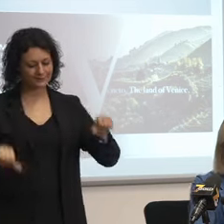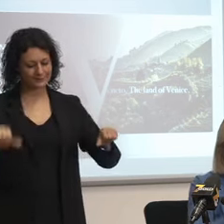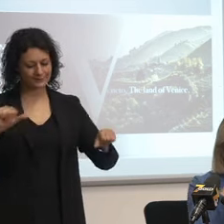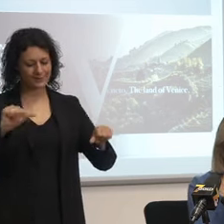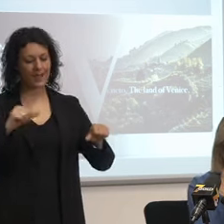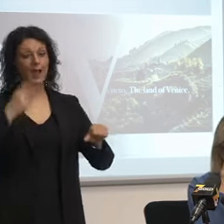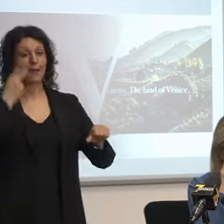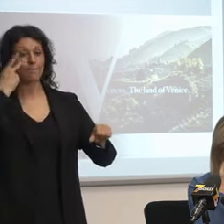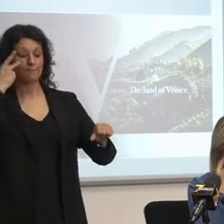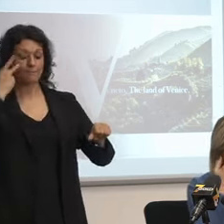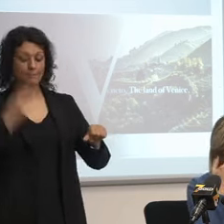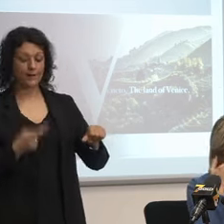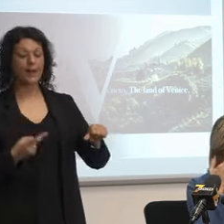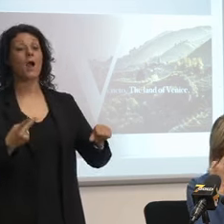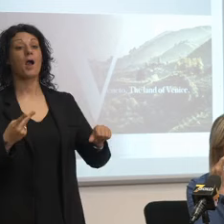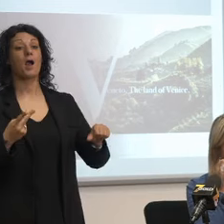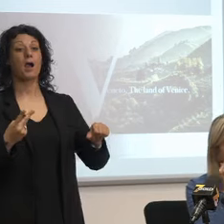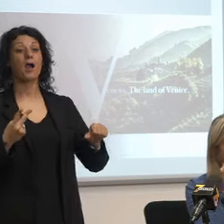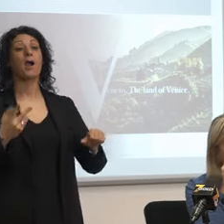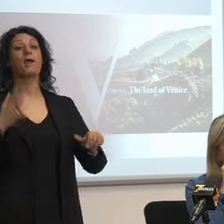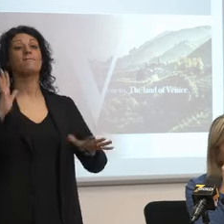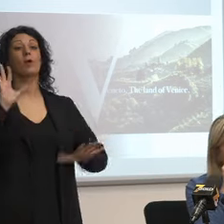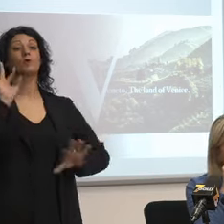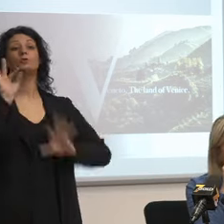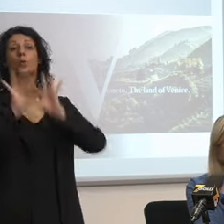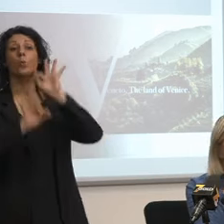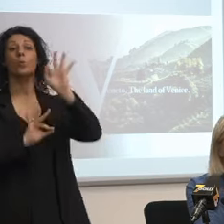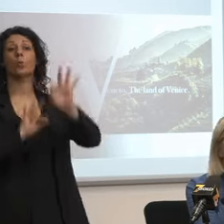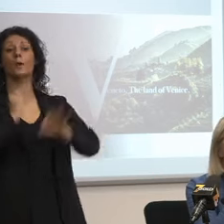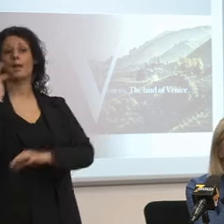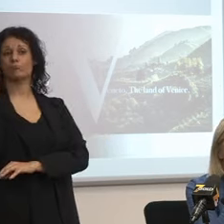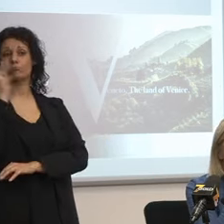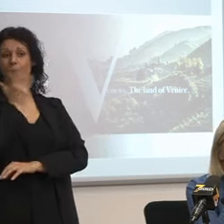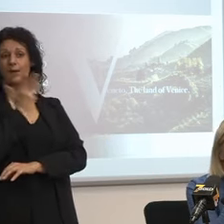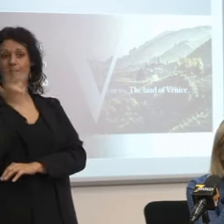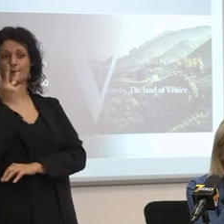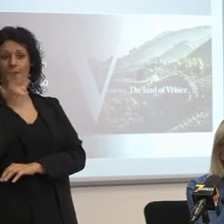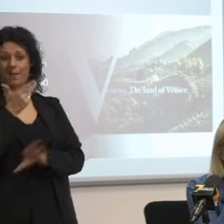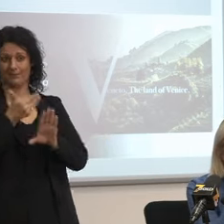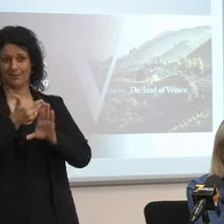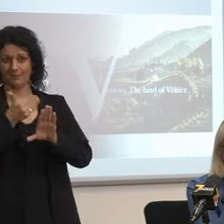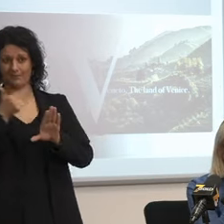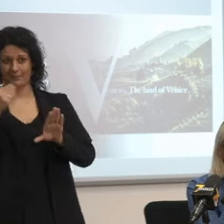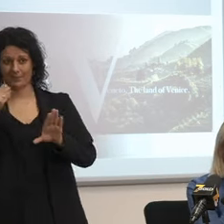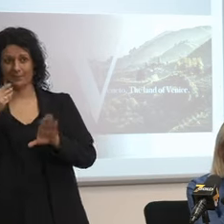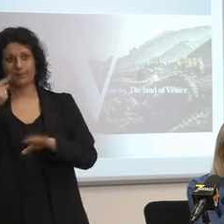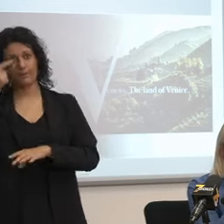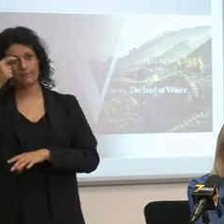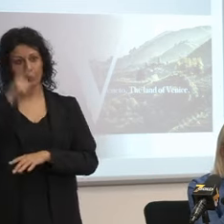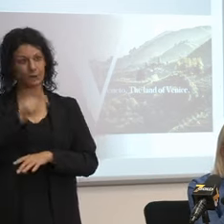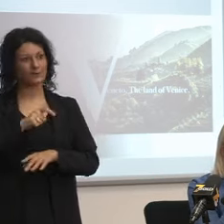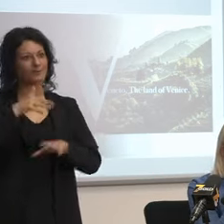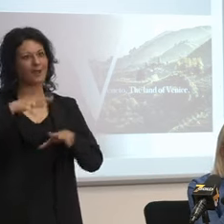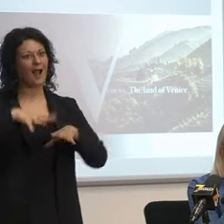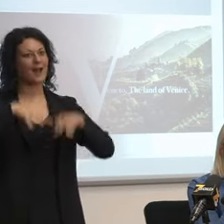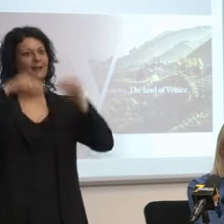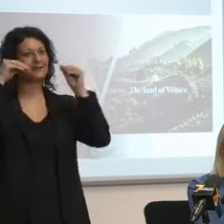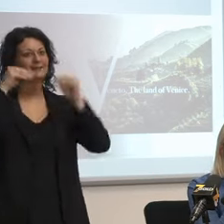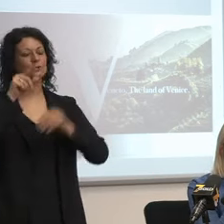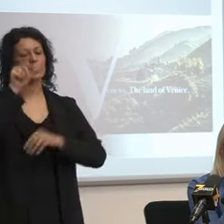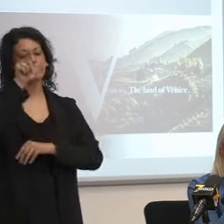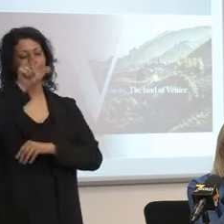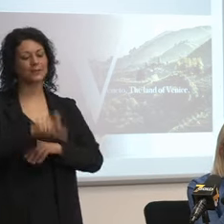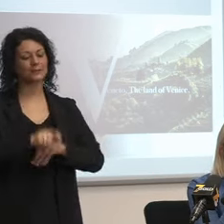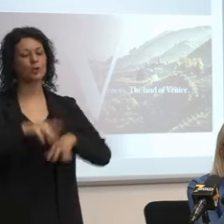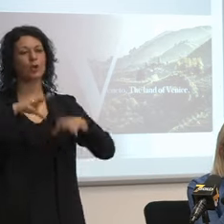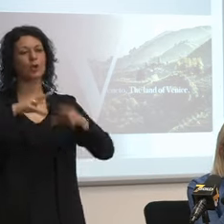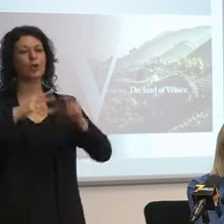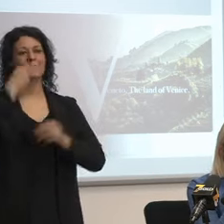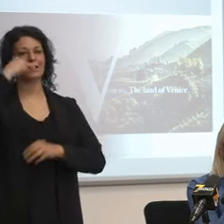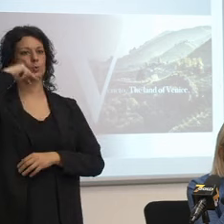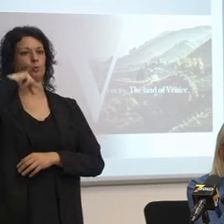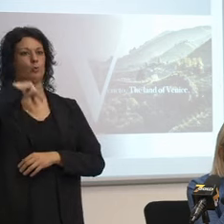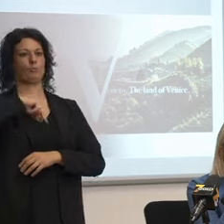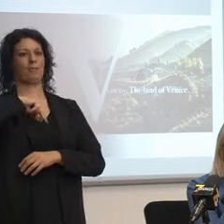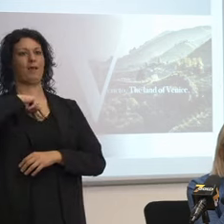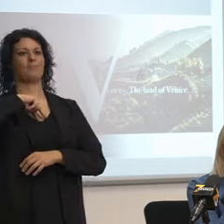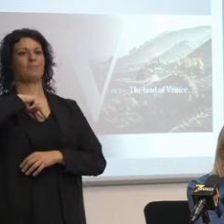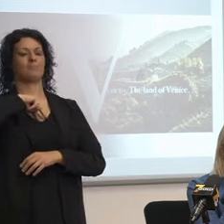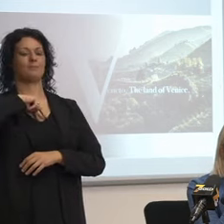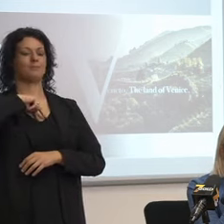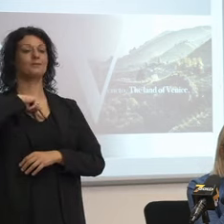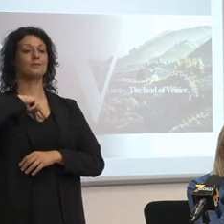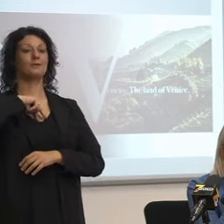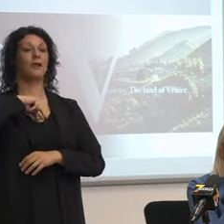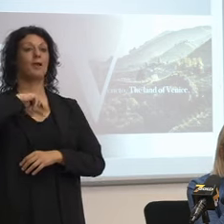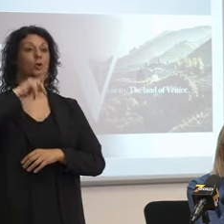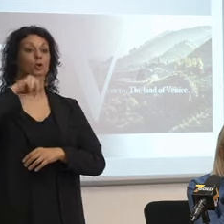'approccio per cui tante persone noi andavamo a curare a intubare in una maniera che abbiamo che poi si è